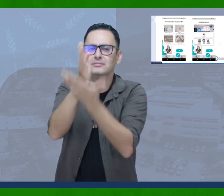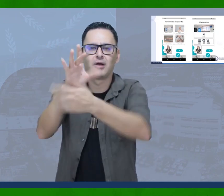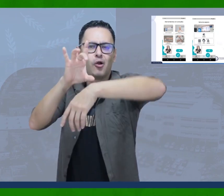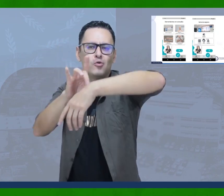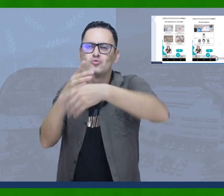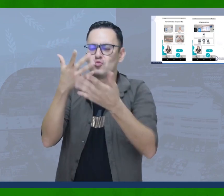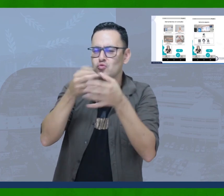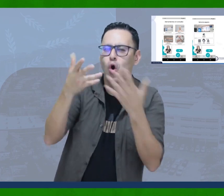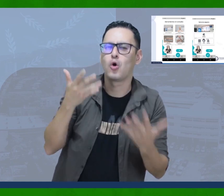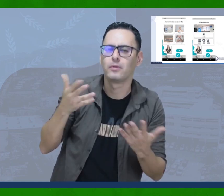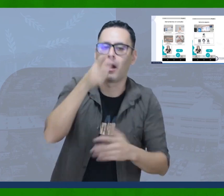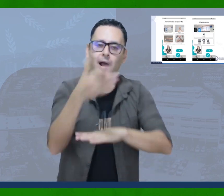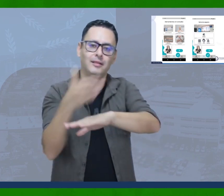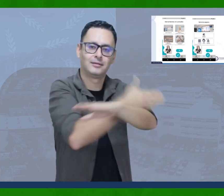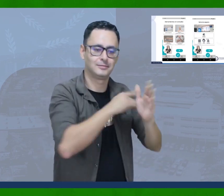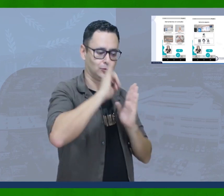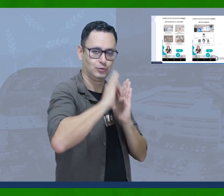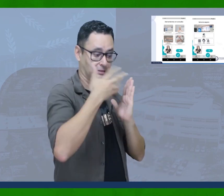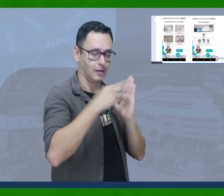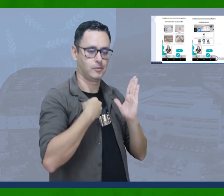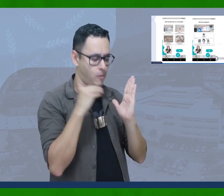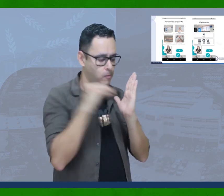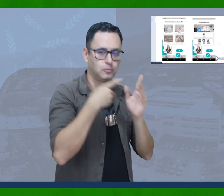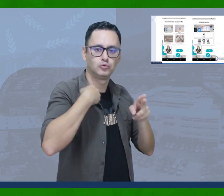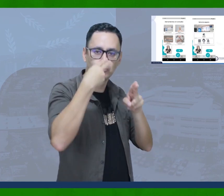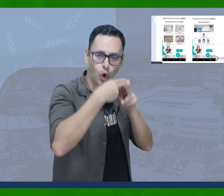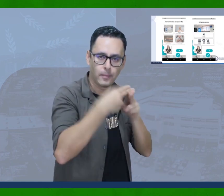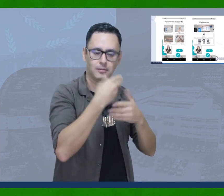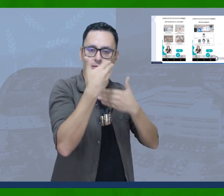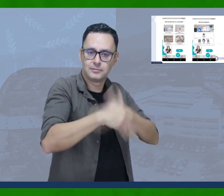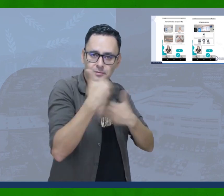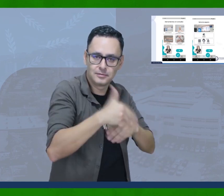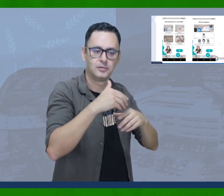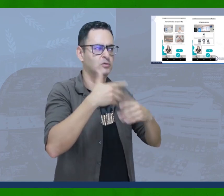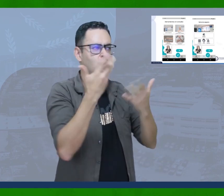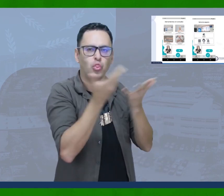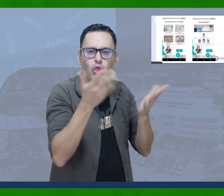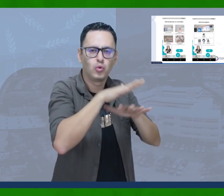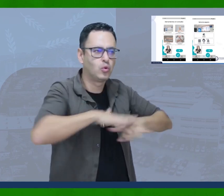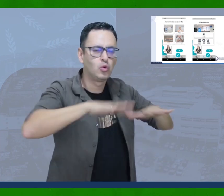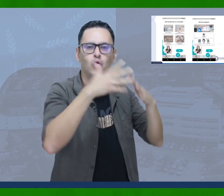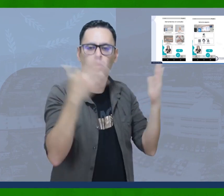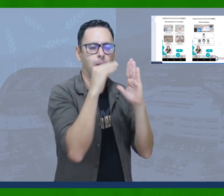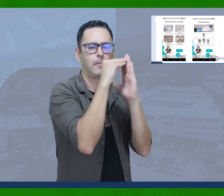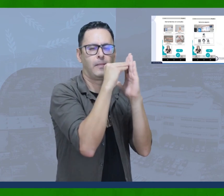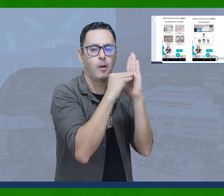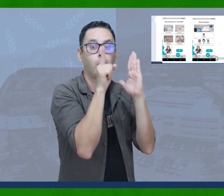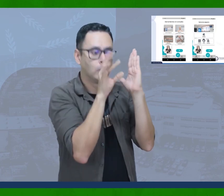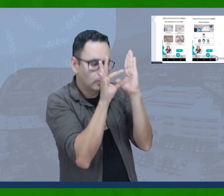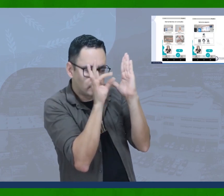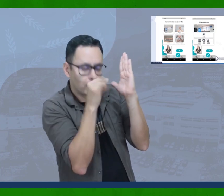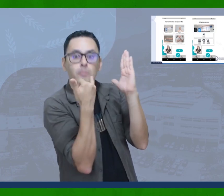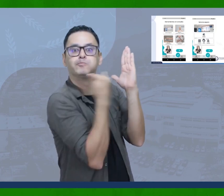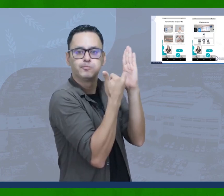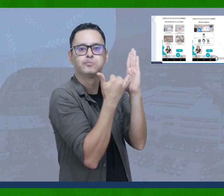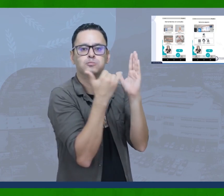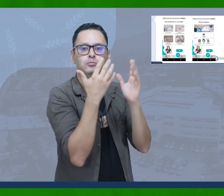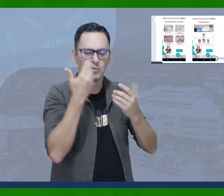categorías. Palabra, concepto en lengua de señas y, por último, una